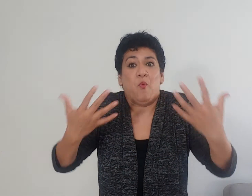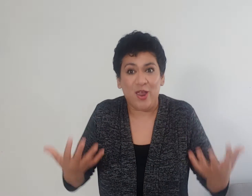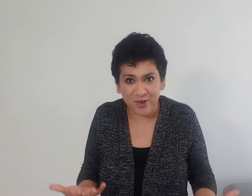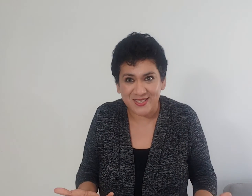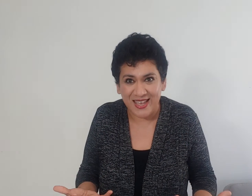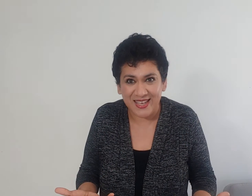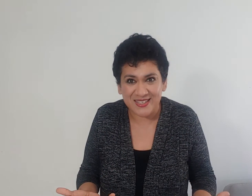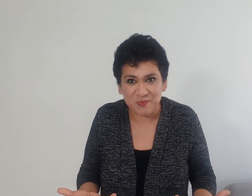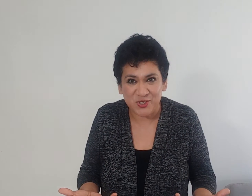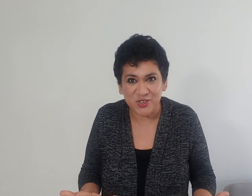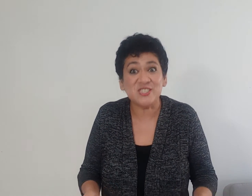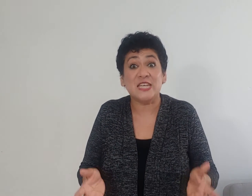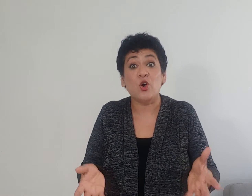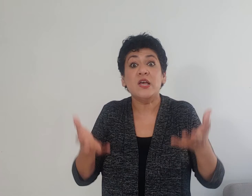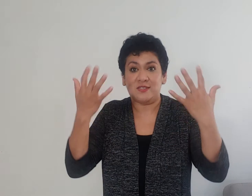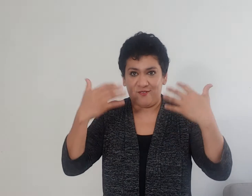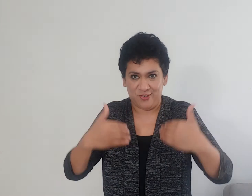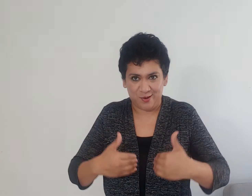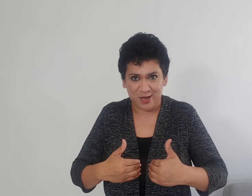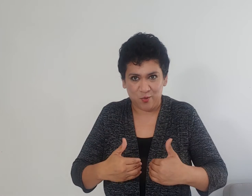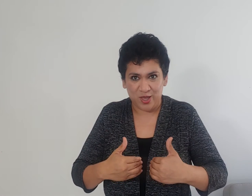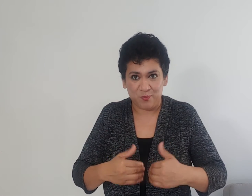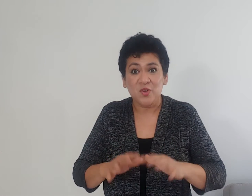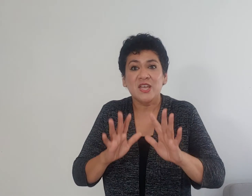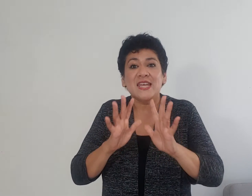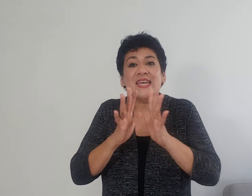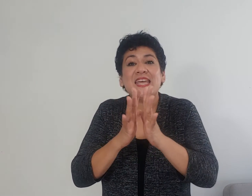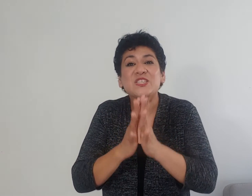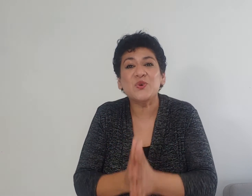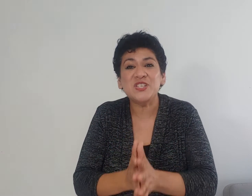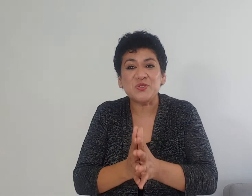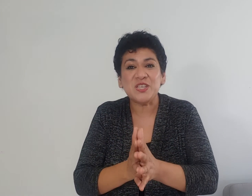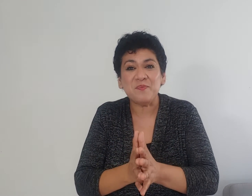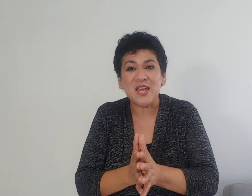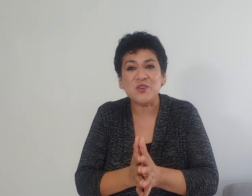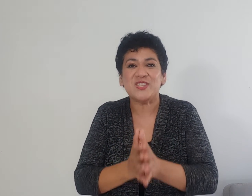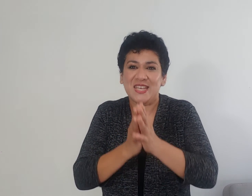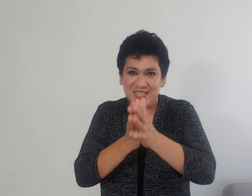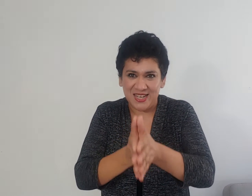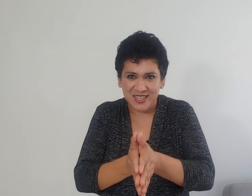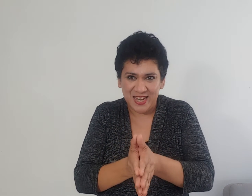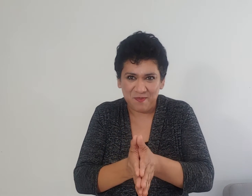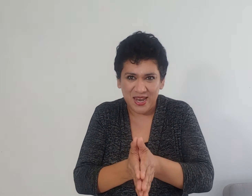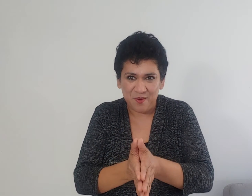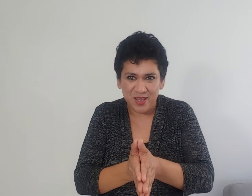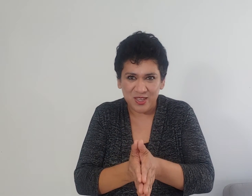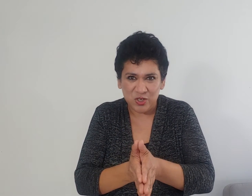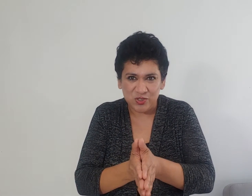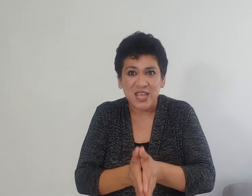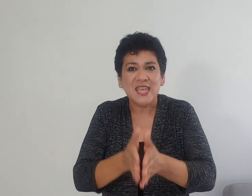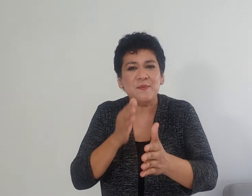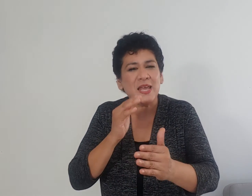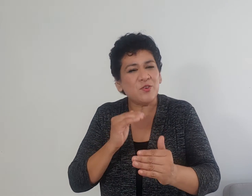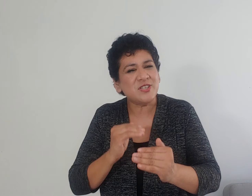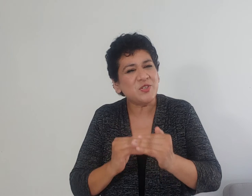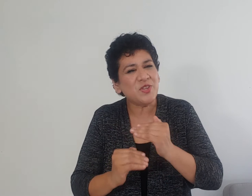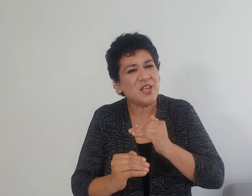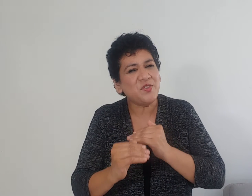bueno que saquen esa emoción si no se enferma el cuerpo. Escucha a tus hermanos, llénate de la palabra de Dios y velos ayudando